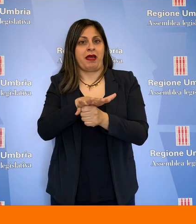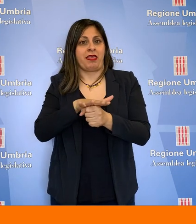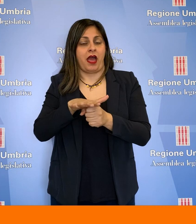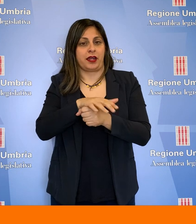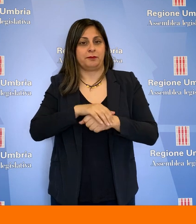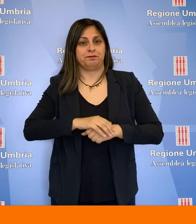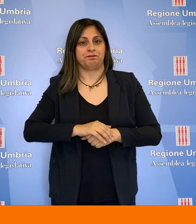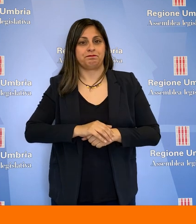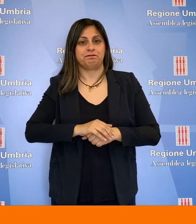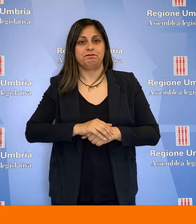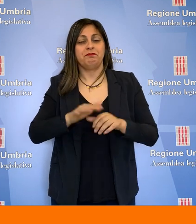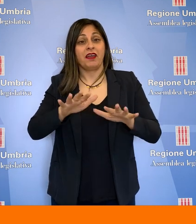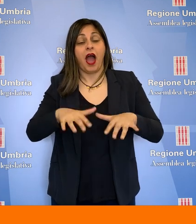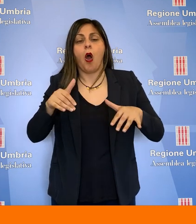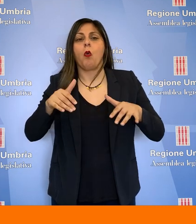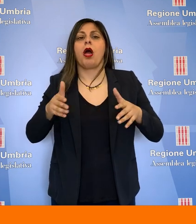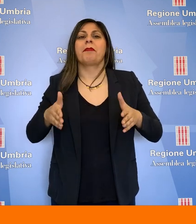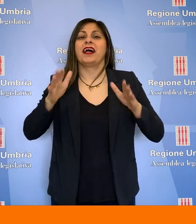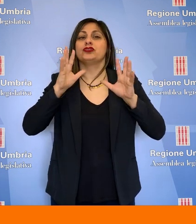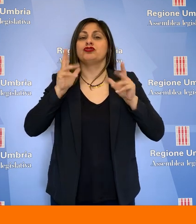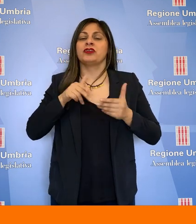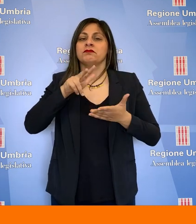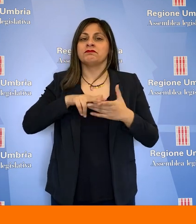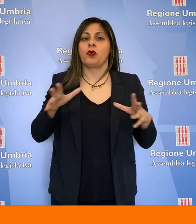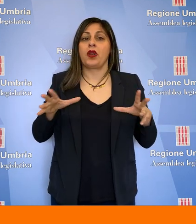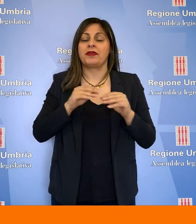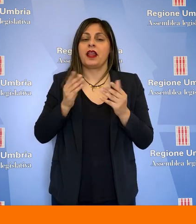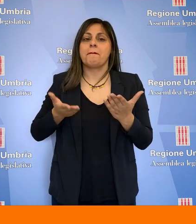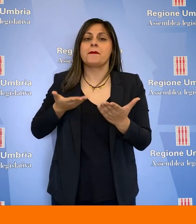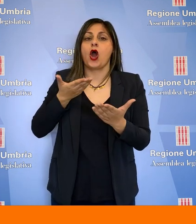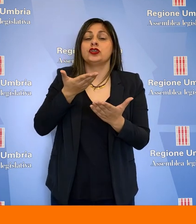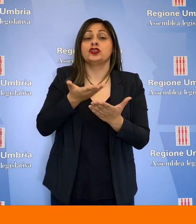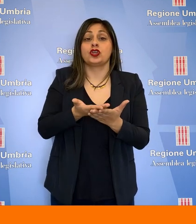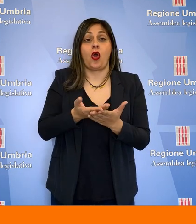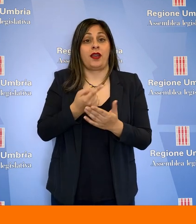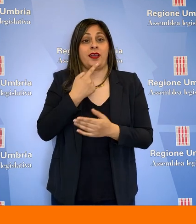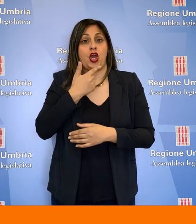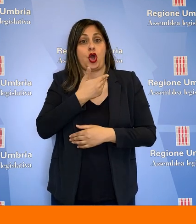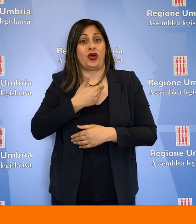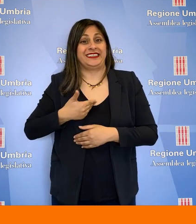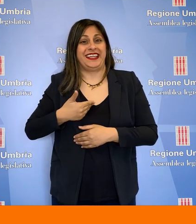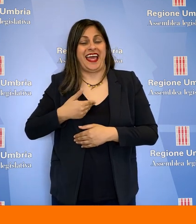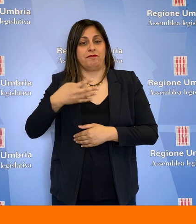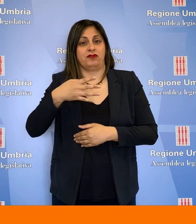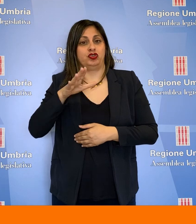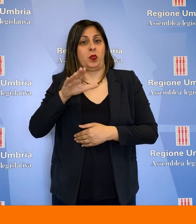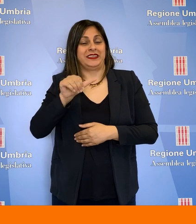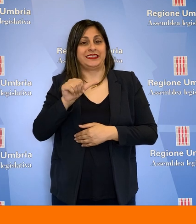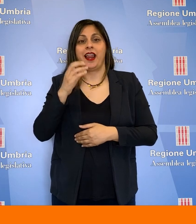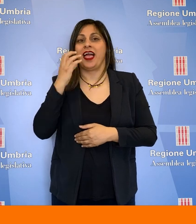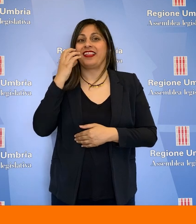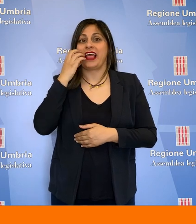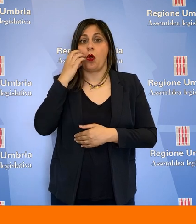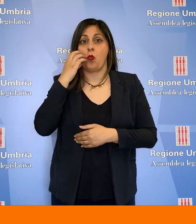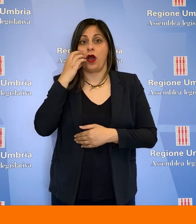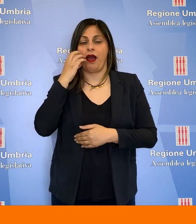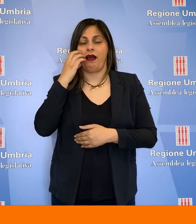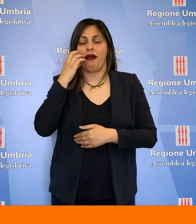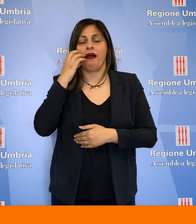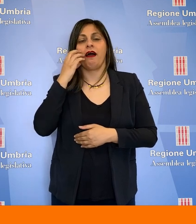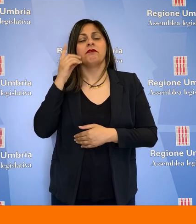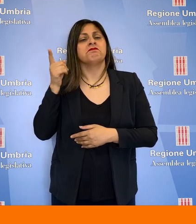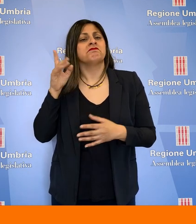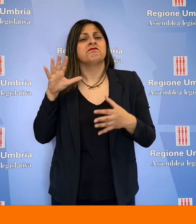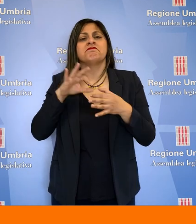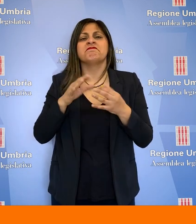L'Aula di Palazzo Cesaroni ha approvato all'unanimità la mozione presentata dal consigliere regionale del Movimento 5 Stelle, Thomas De